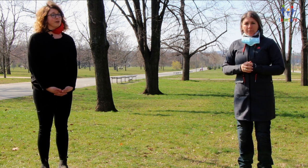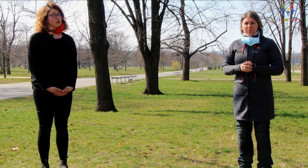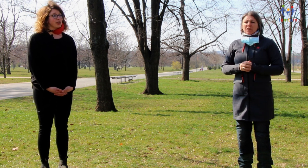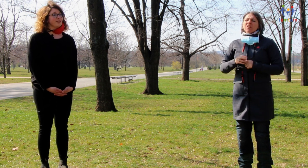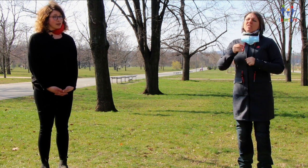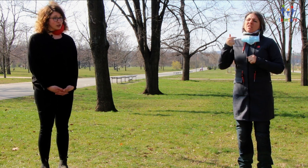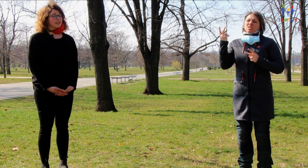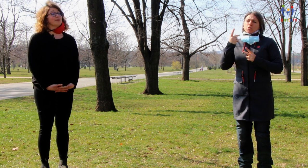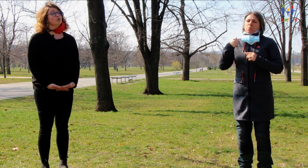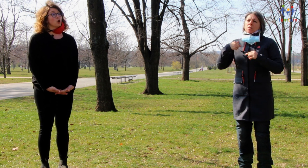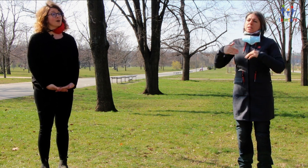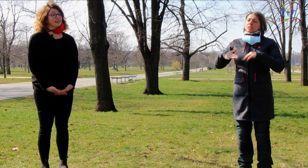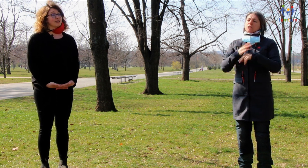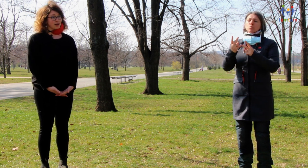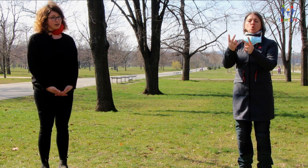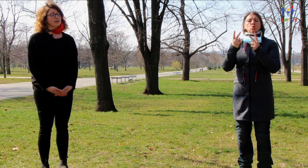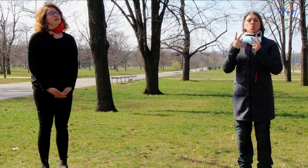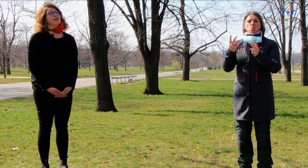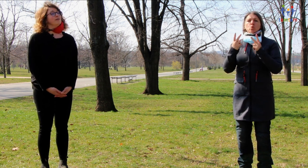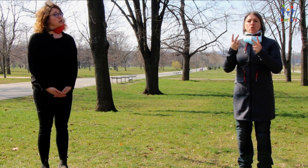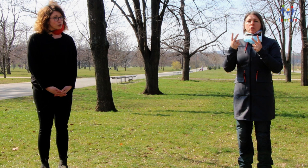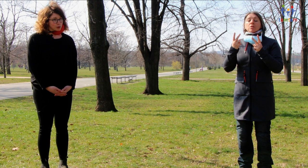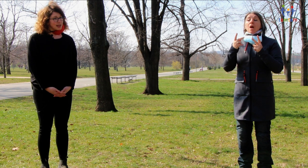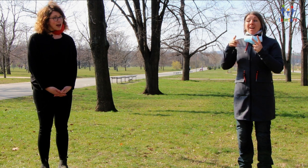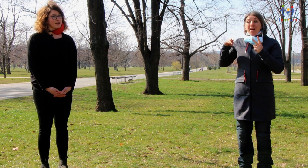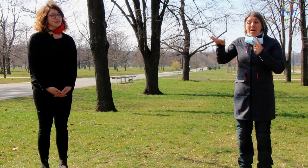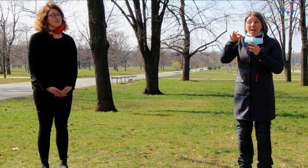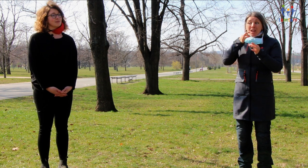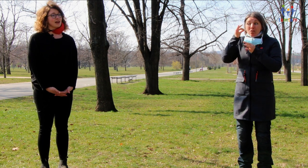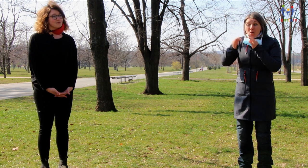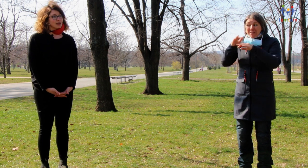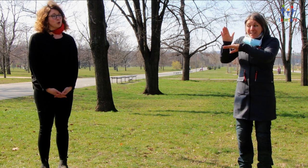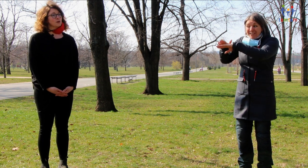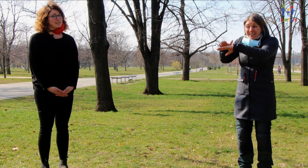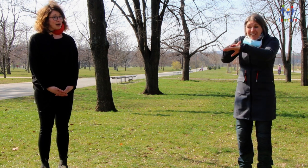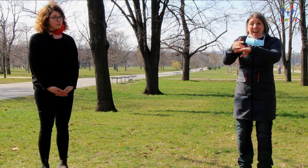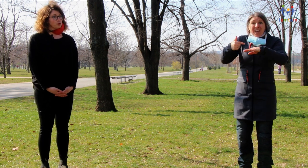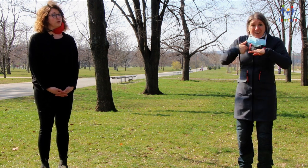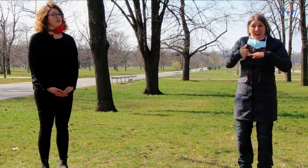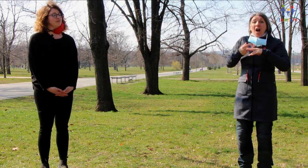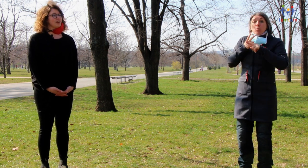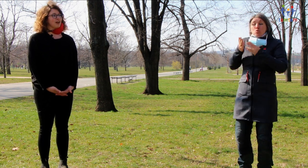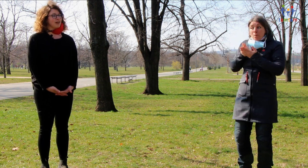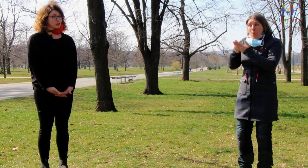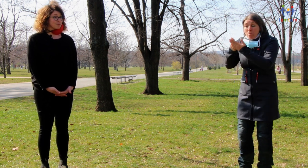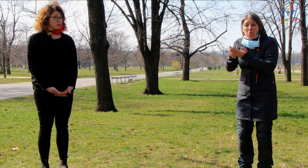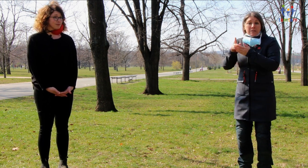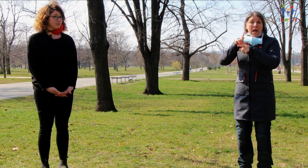abych všichni vědali, že nám jenom jenom oprátit dál. Všechno probíhá. Jsem na e-mailu, na Skypeu, na Facebooku,